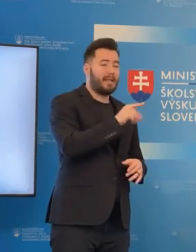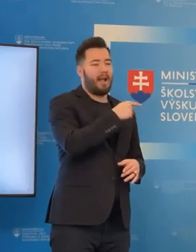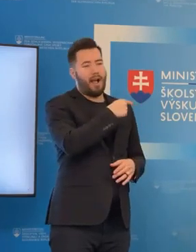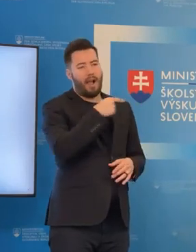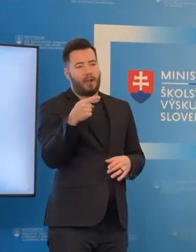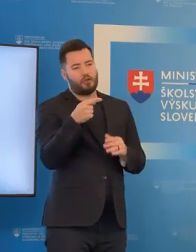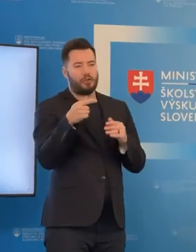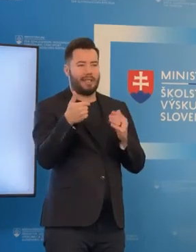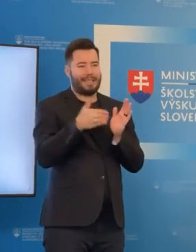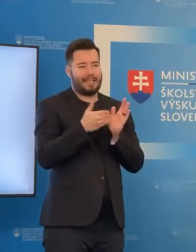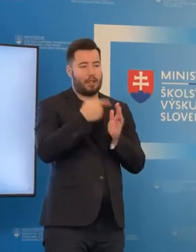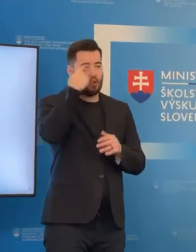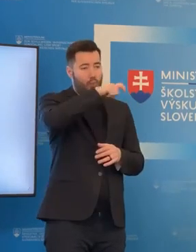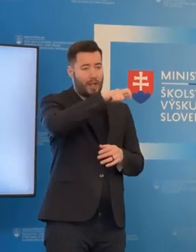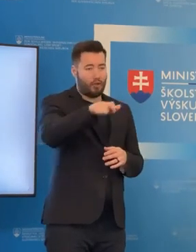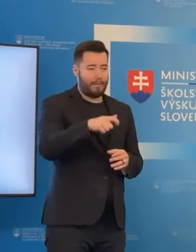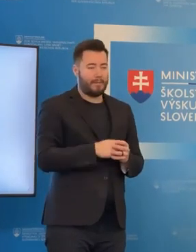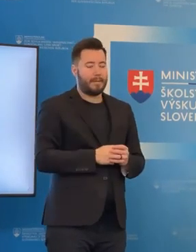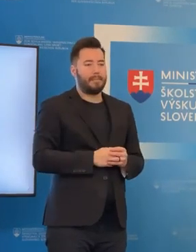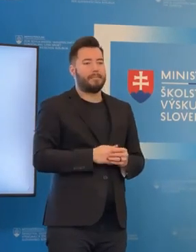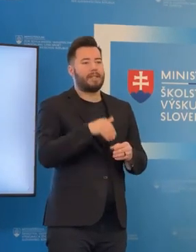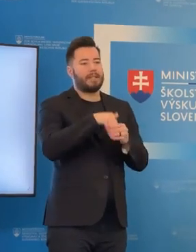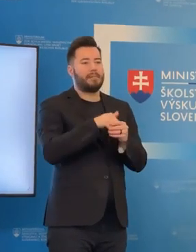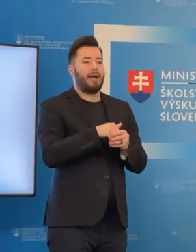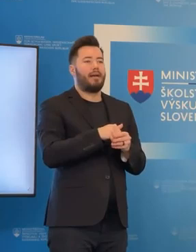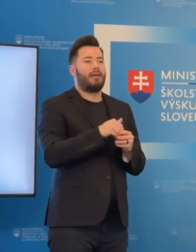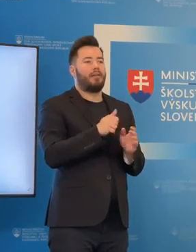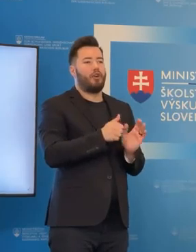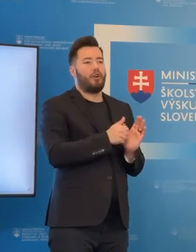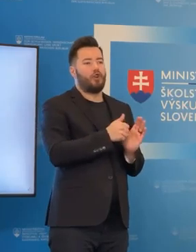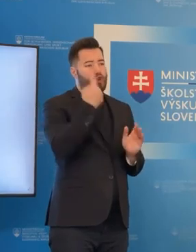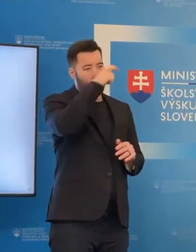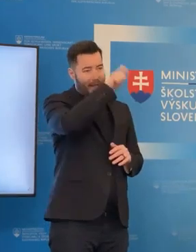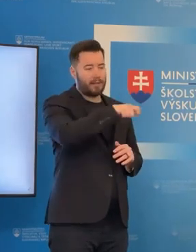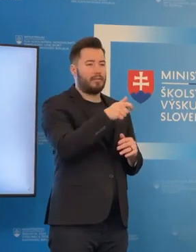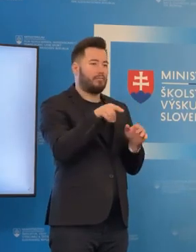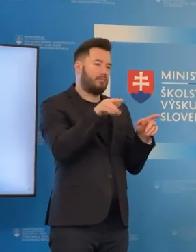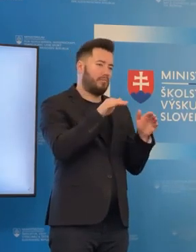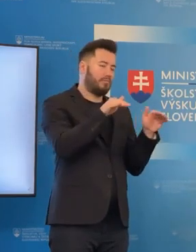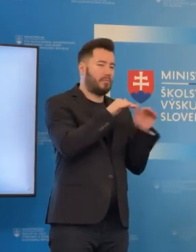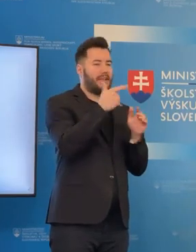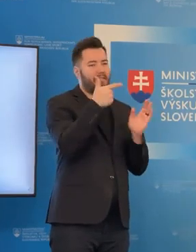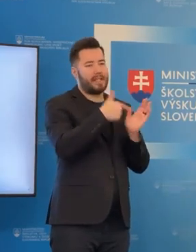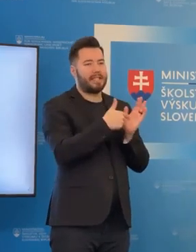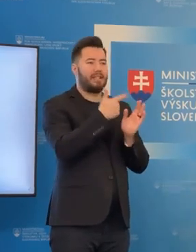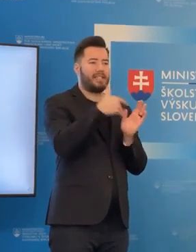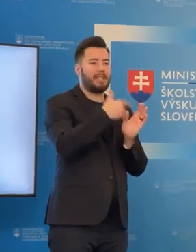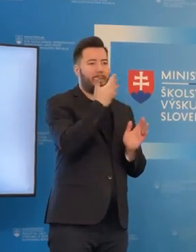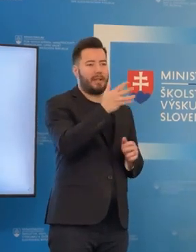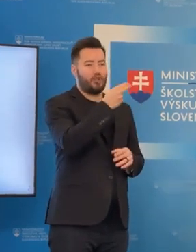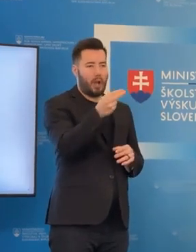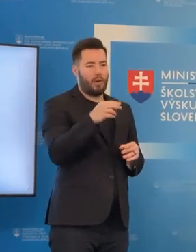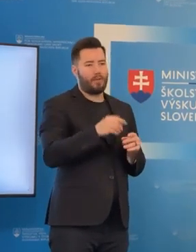vo výške 2000-2500 eur na študenta, na ten teda polorok.